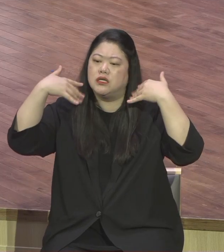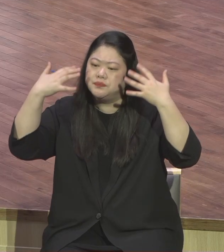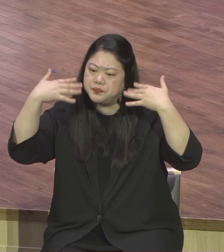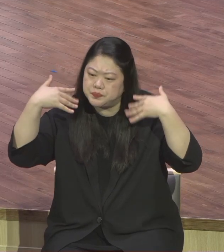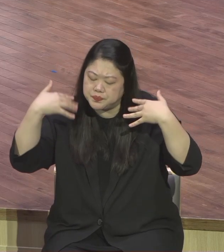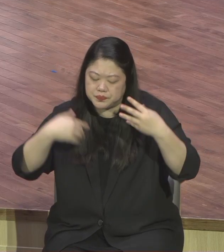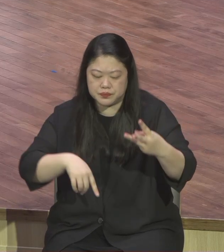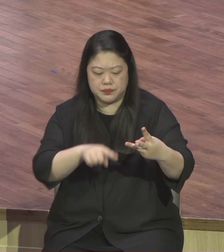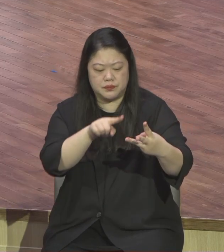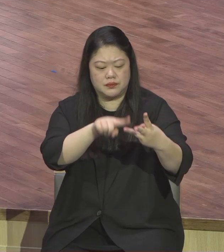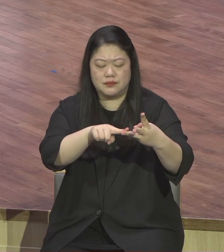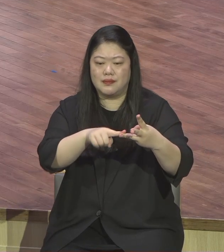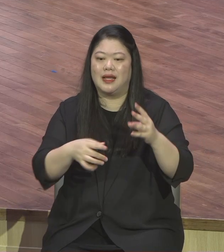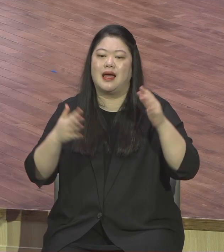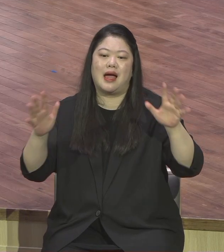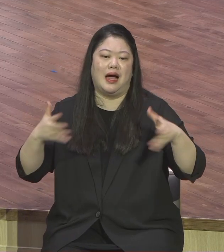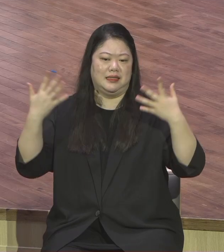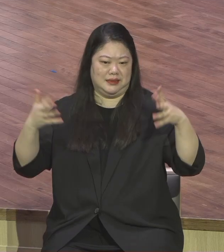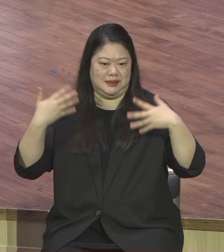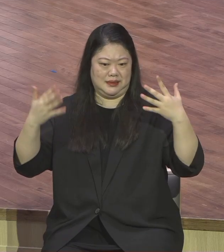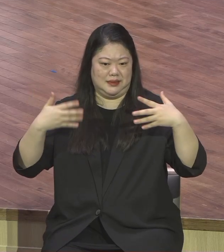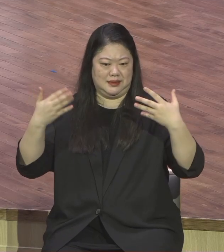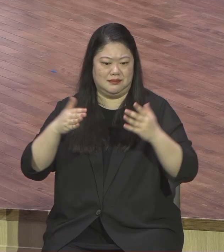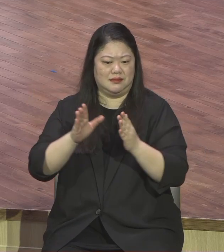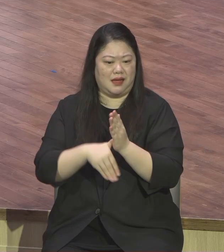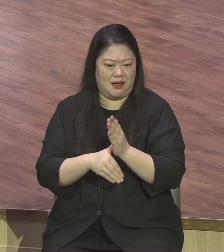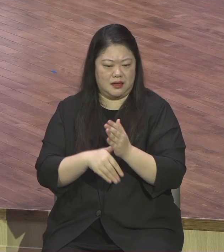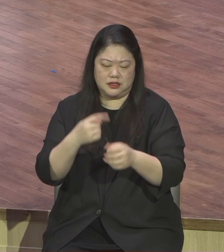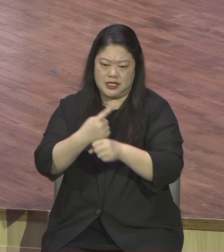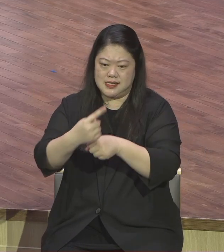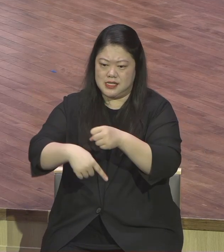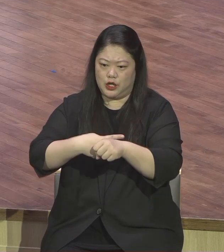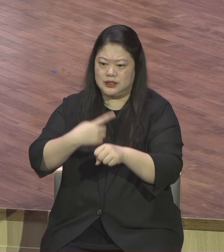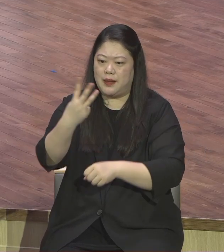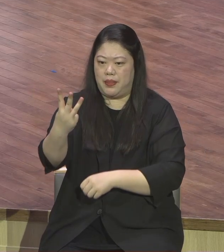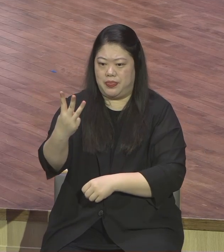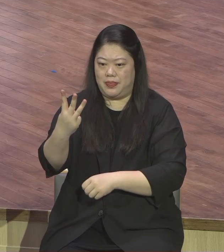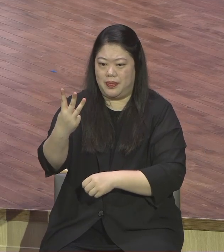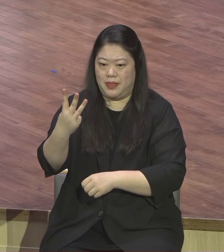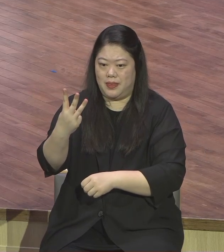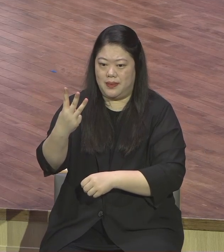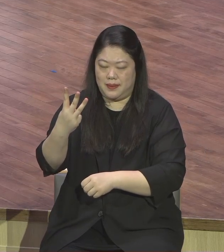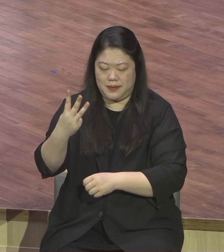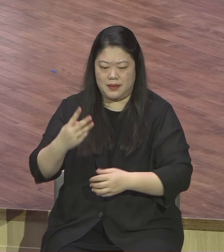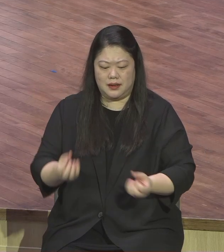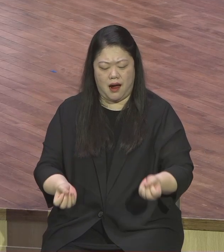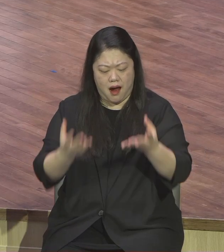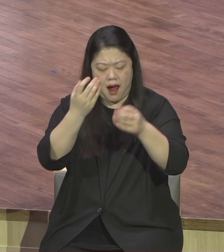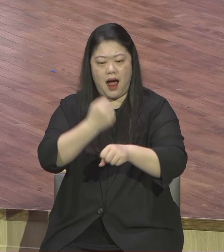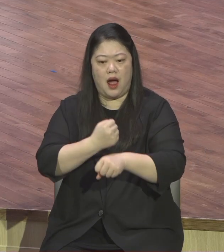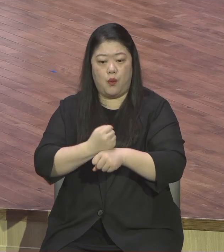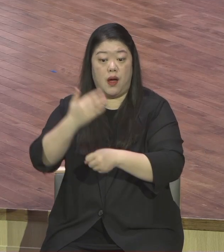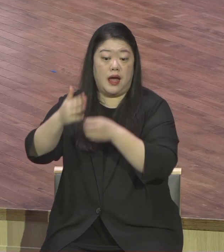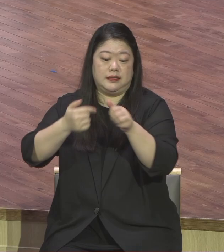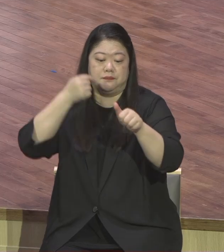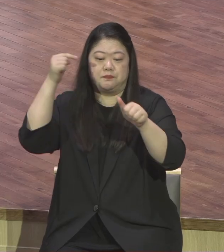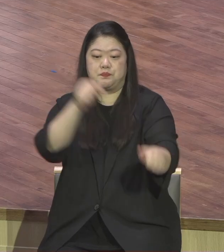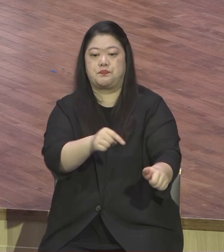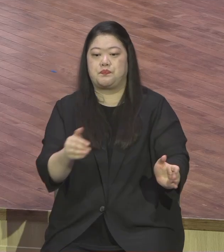수장절은 가을에 그렇게 하나님 앞에 감사를 드렸습니다. 이 수장절은